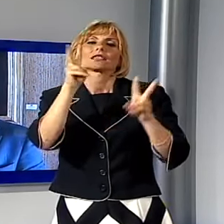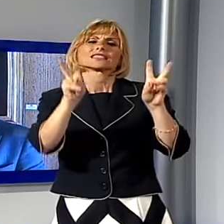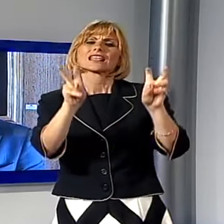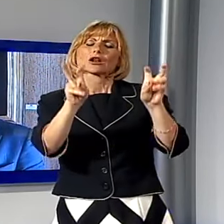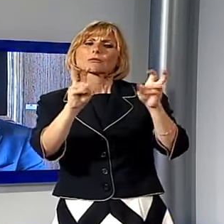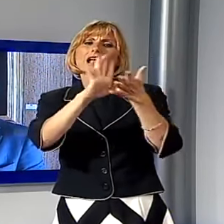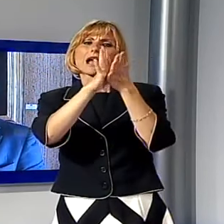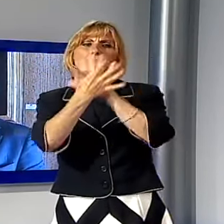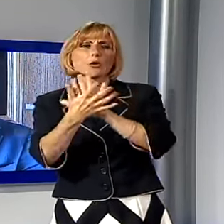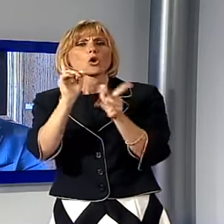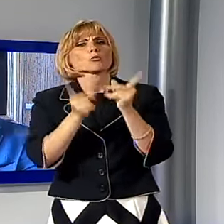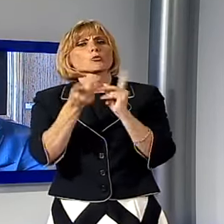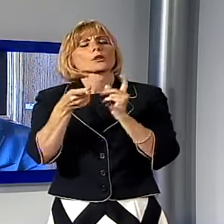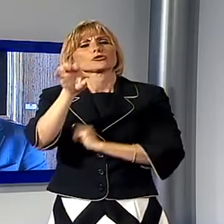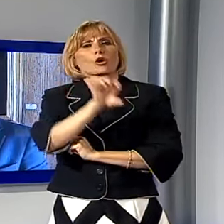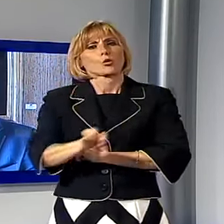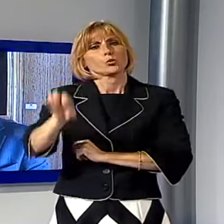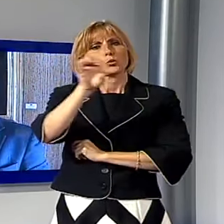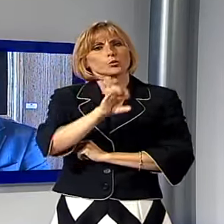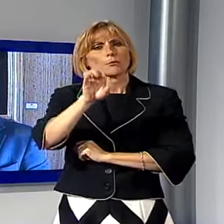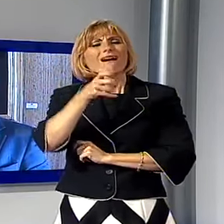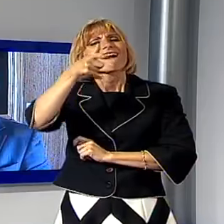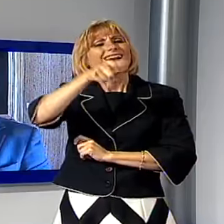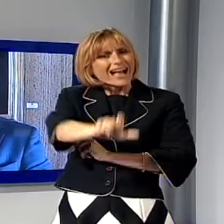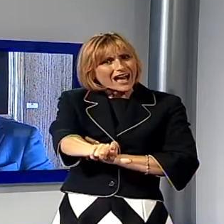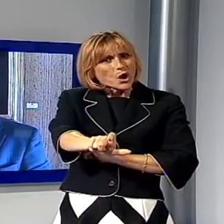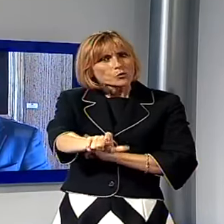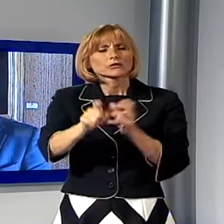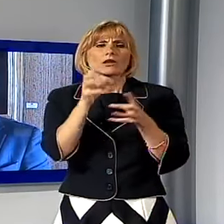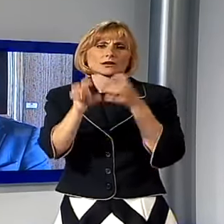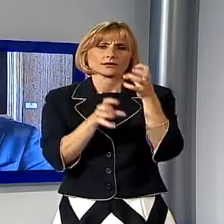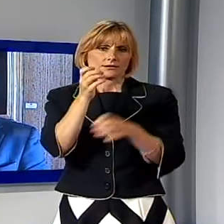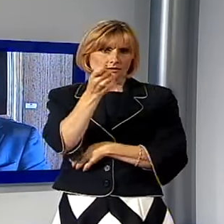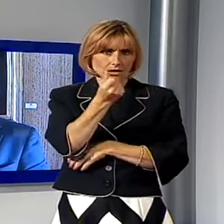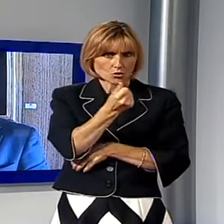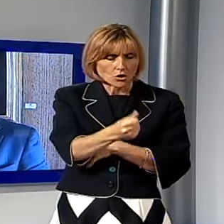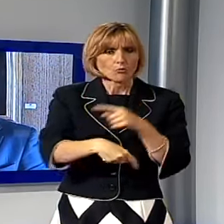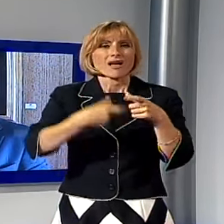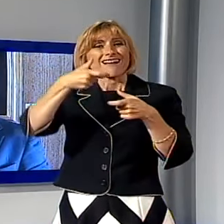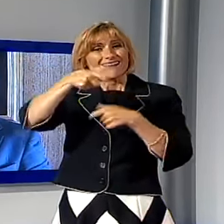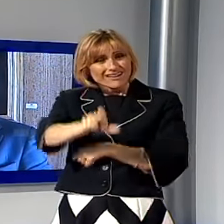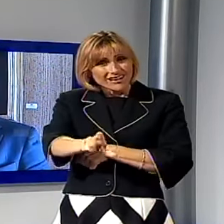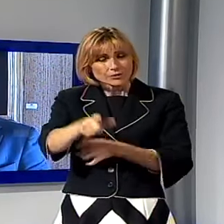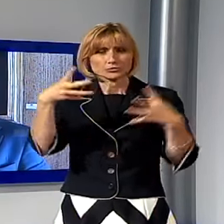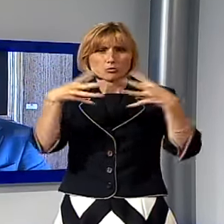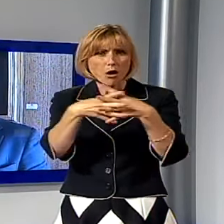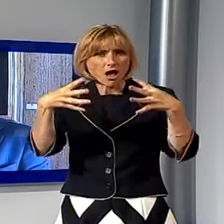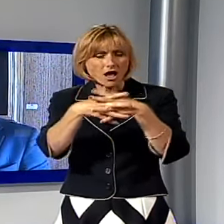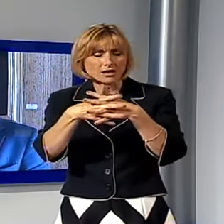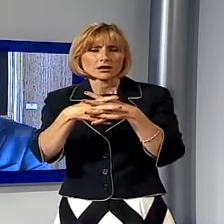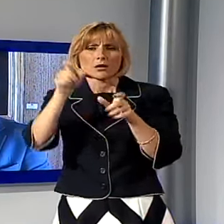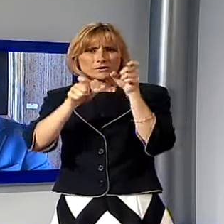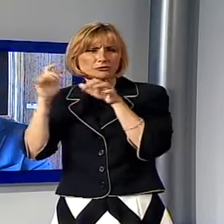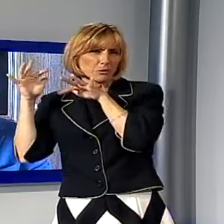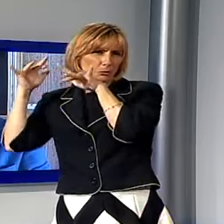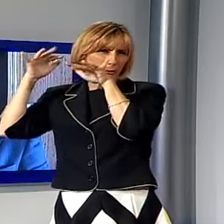popolazione europea sta subendo a causa della crisi economica e a causa delle guerre e quindi dei flussi migratori che ci